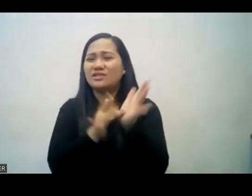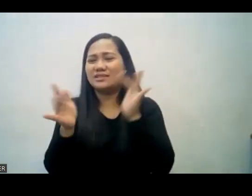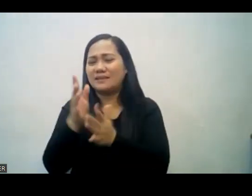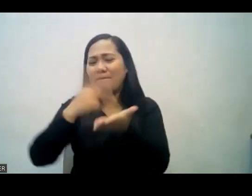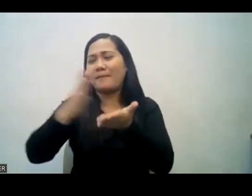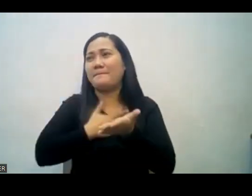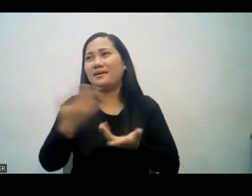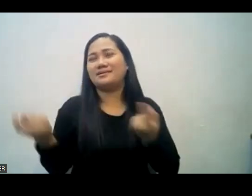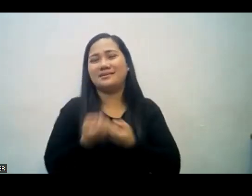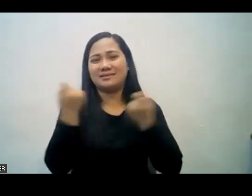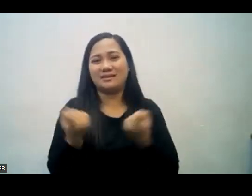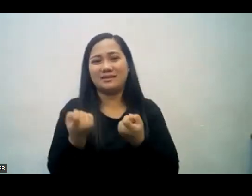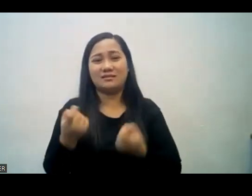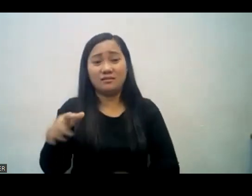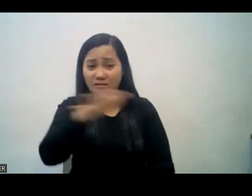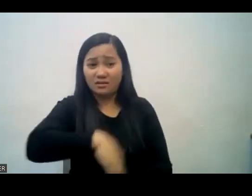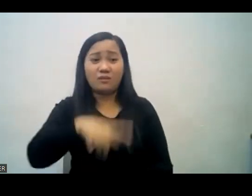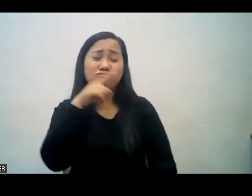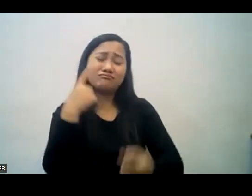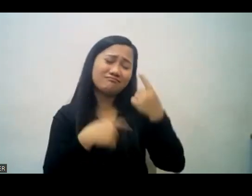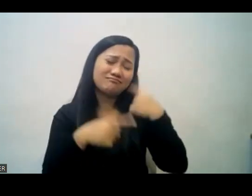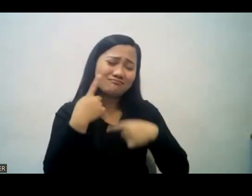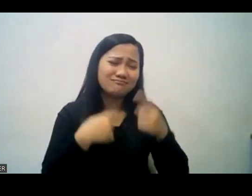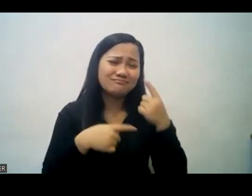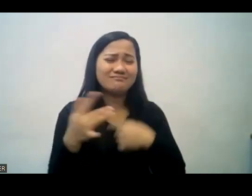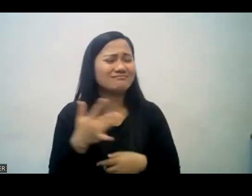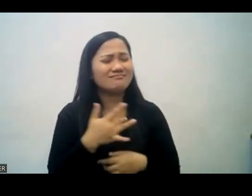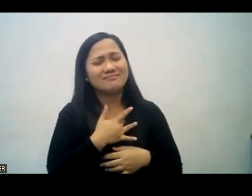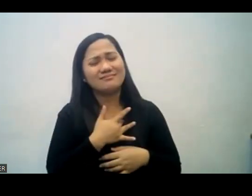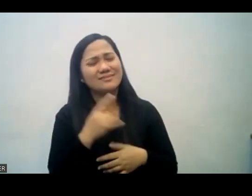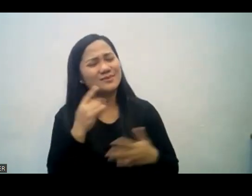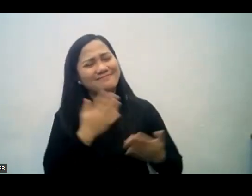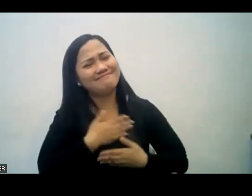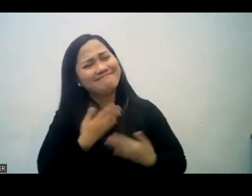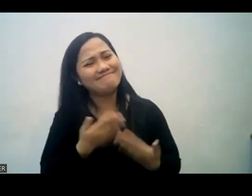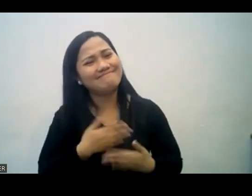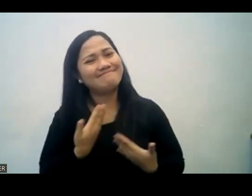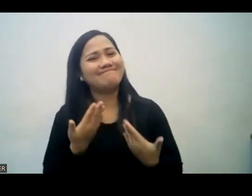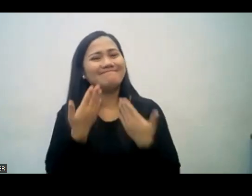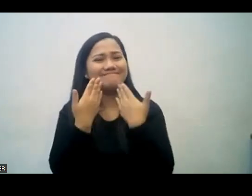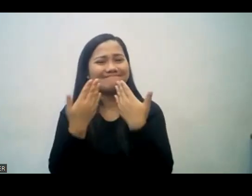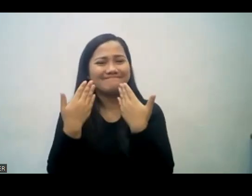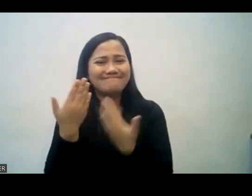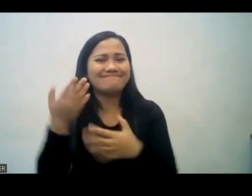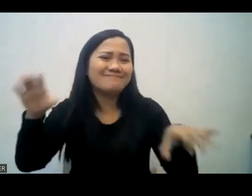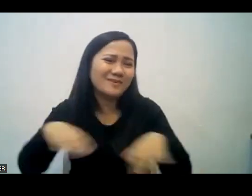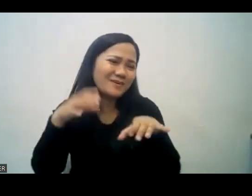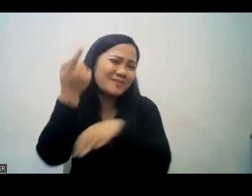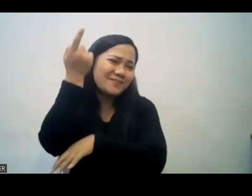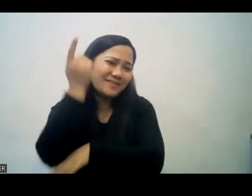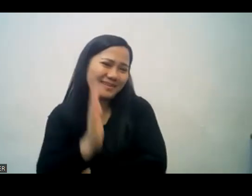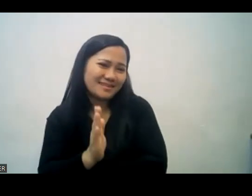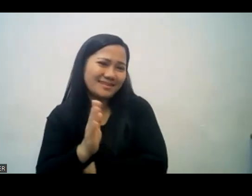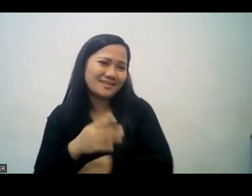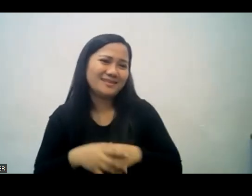we cried no one thought of eating we rejoiced on the great things that god had done at the end of the